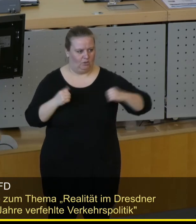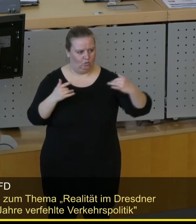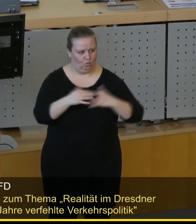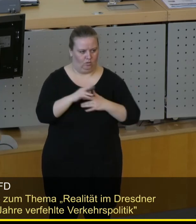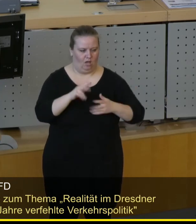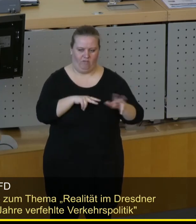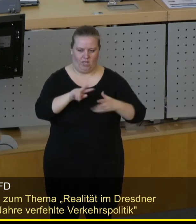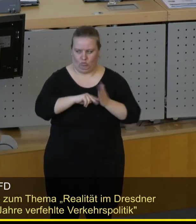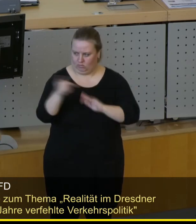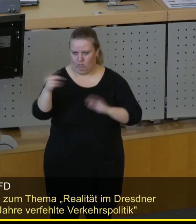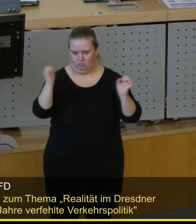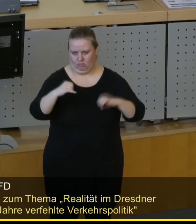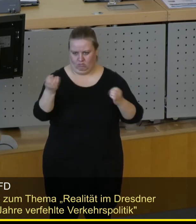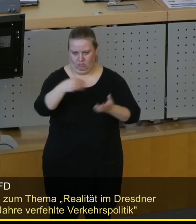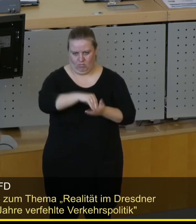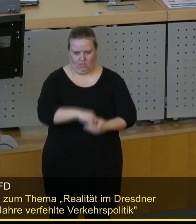Verkehrspolitik ist.